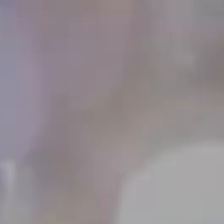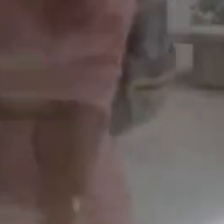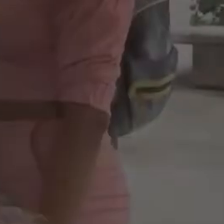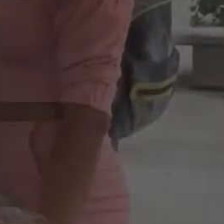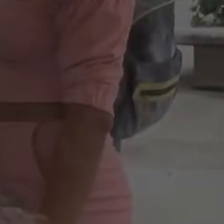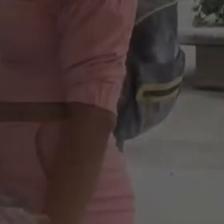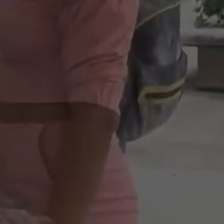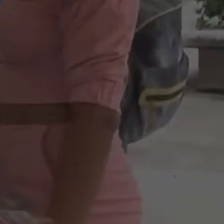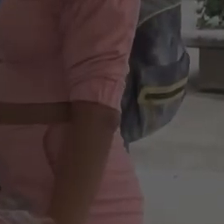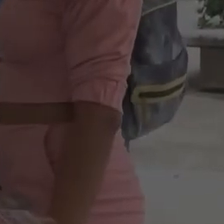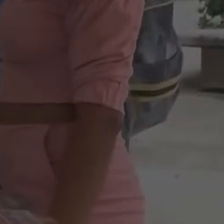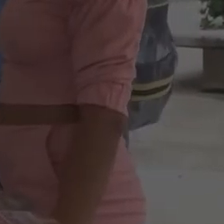incluyente e innovadora.